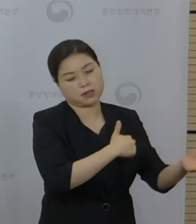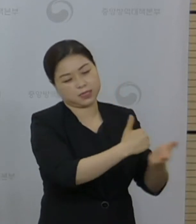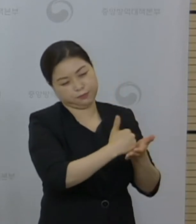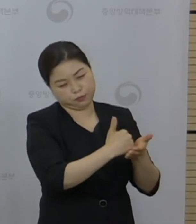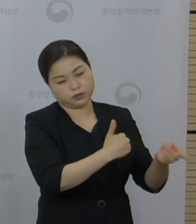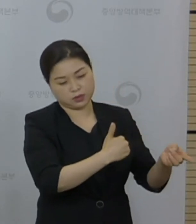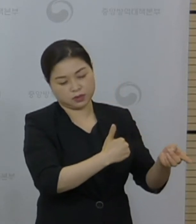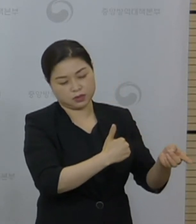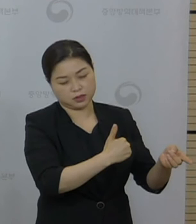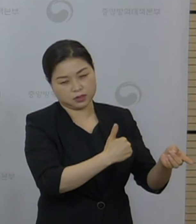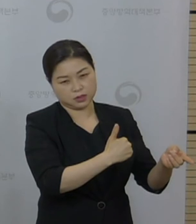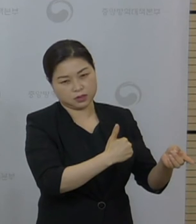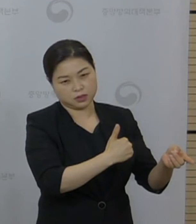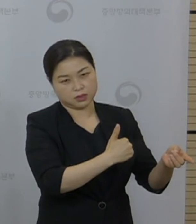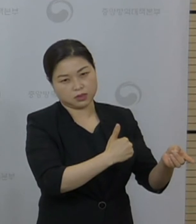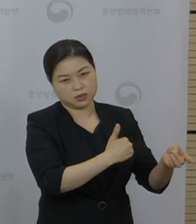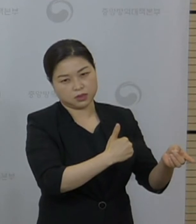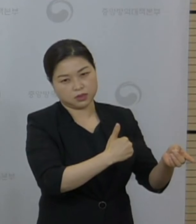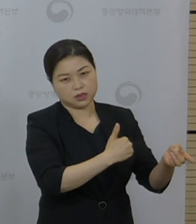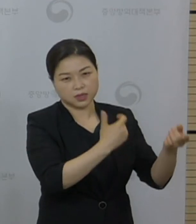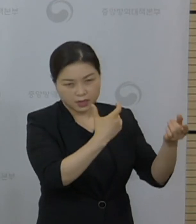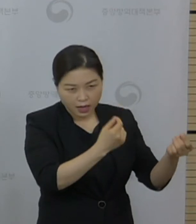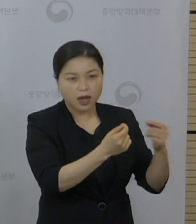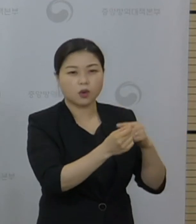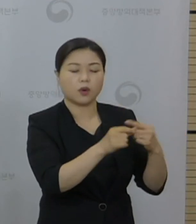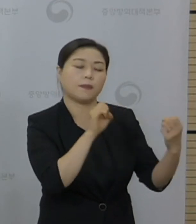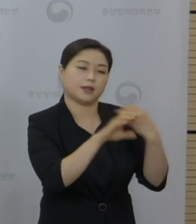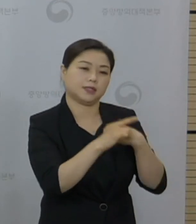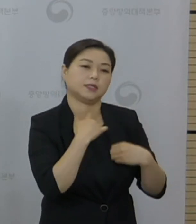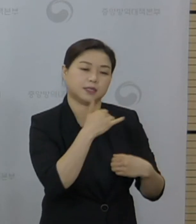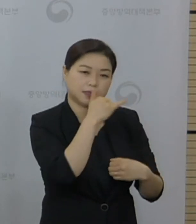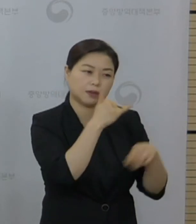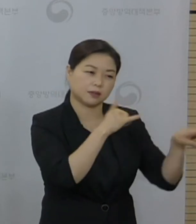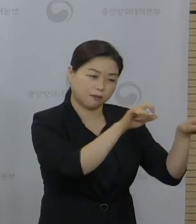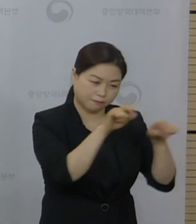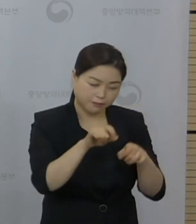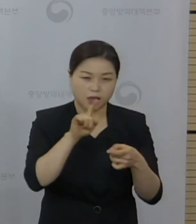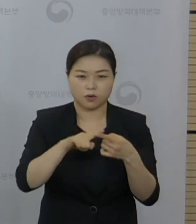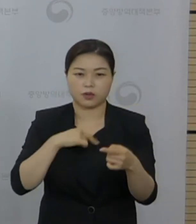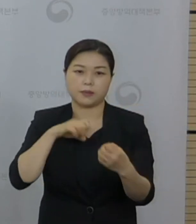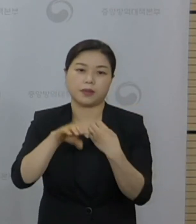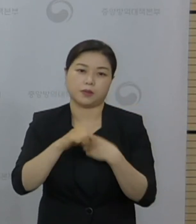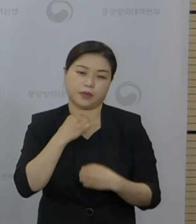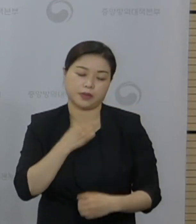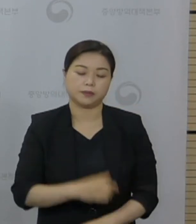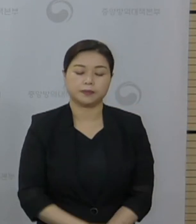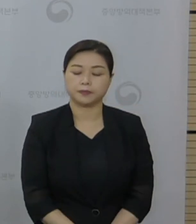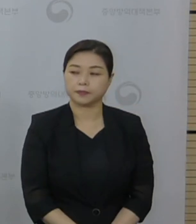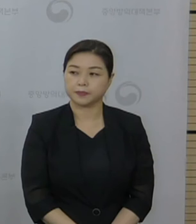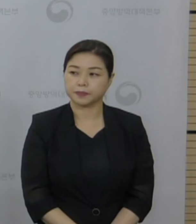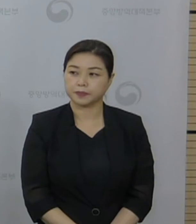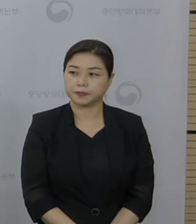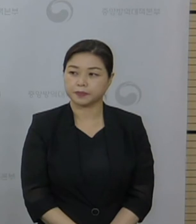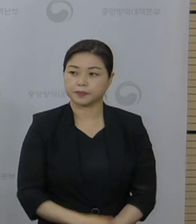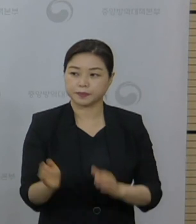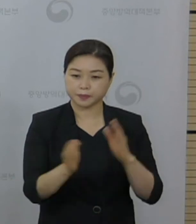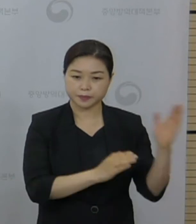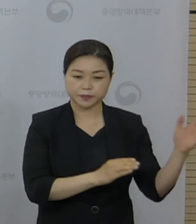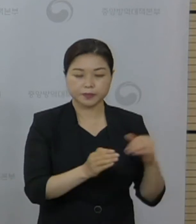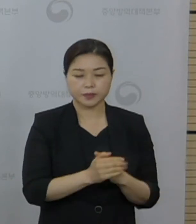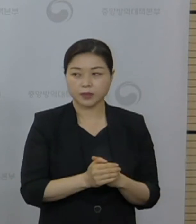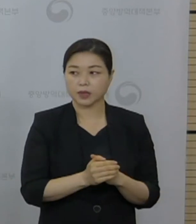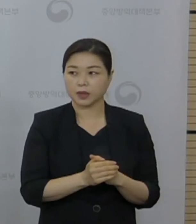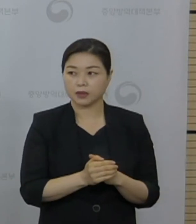답변한 바가 있어서 이 내용으로 일단은 답변을 가림하도록 하겠습니다. 네, 방역과 관련된 질문